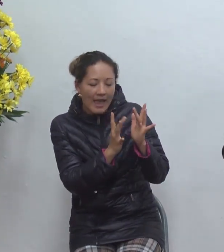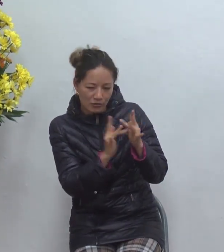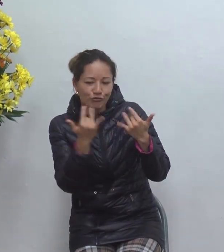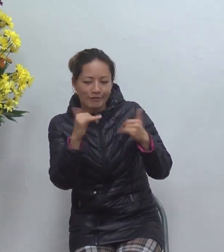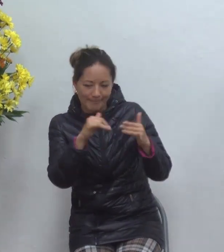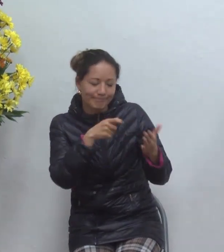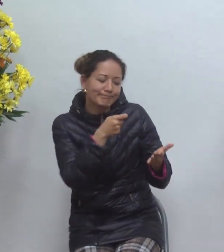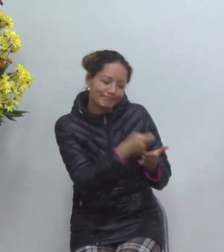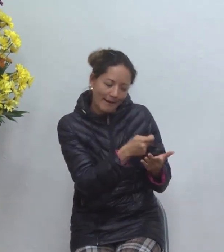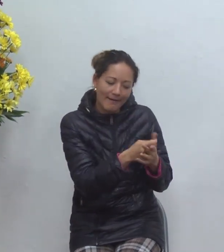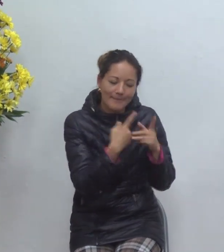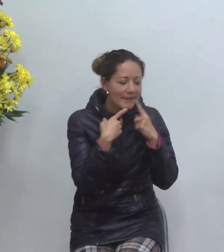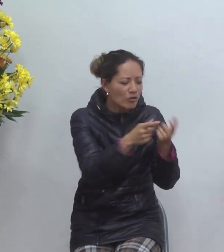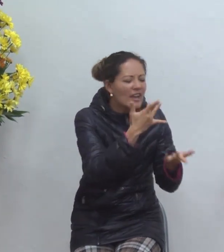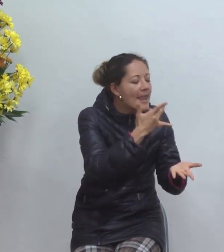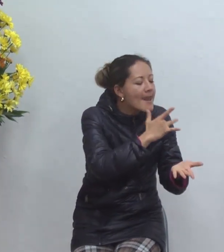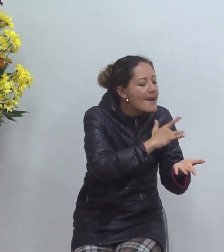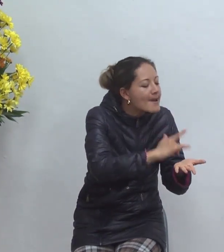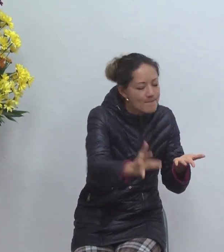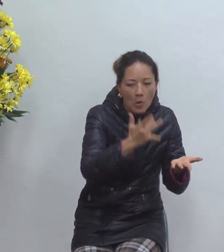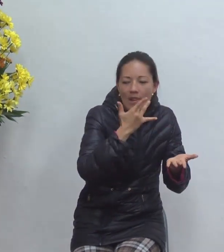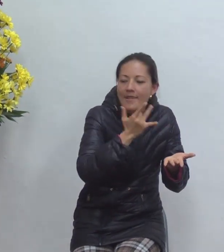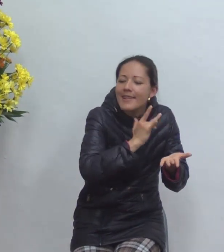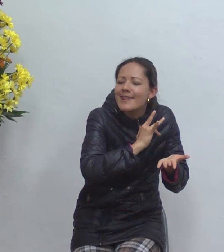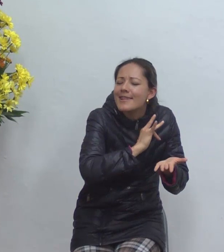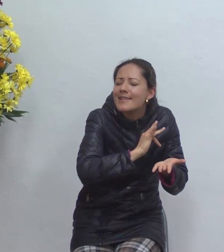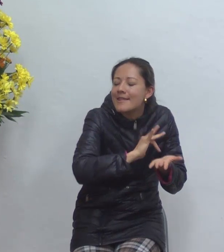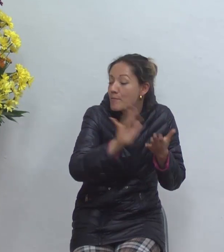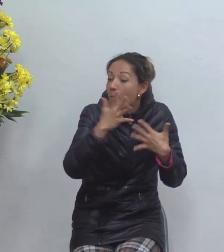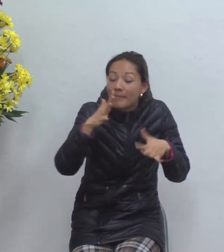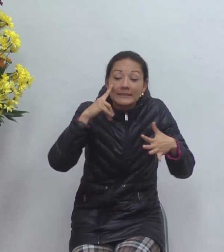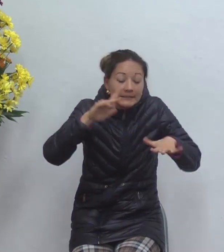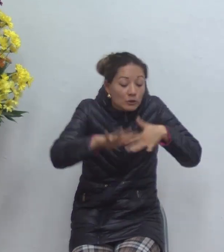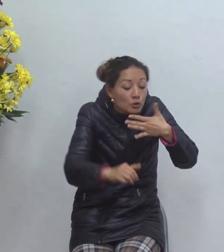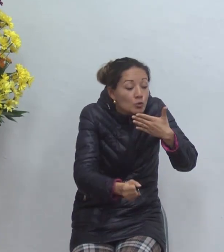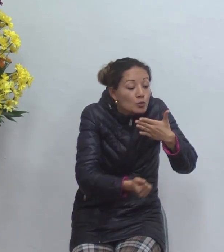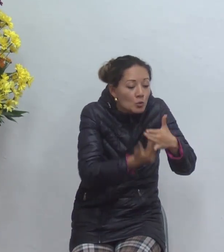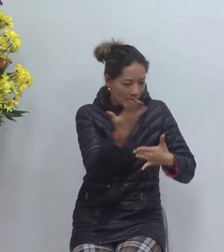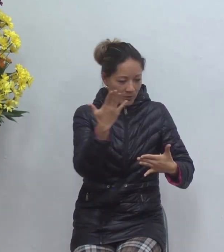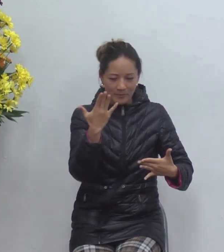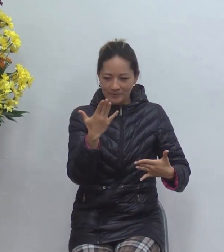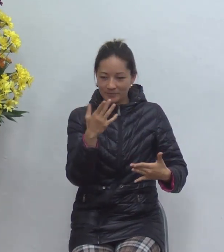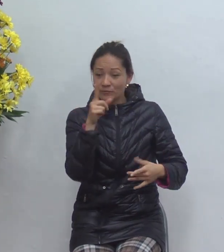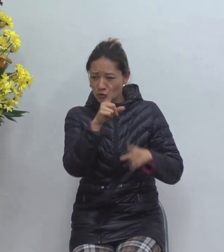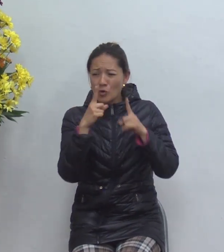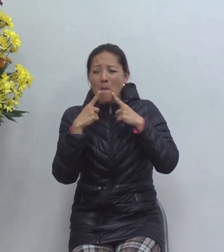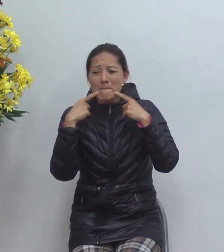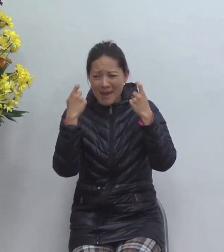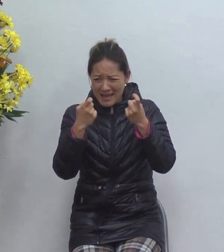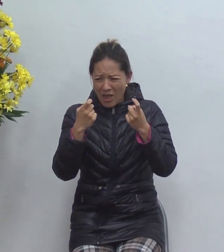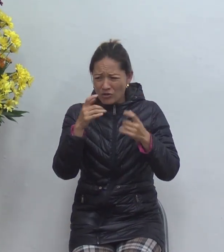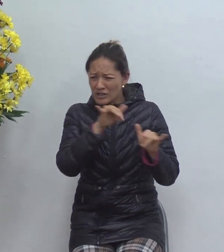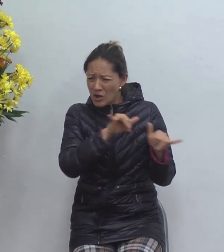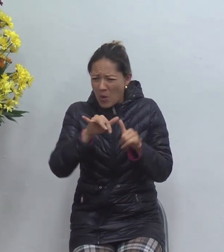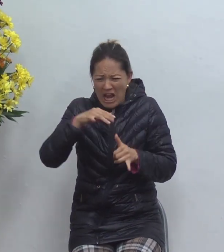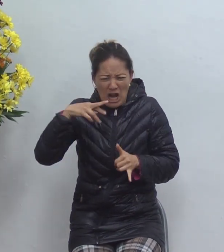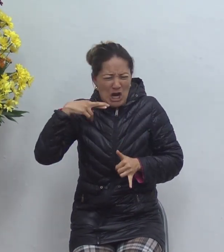y usted está limpio limpio como si nunca Él dice si tus pecados fueran rojos como la grana como la